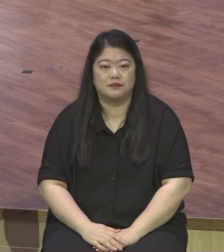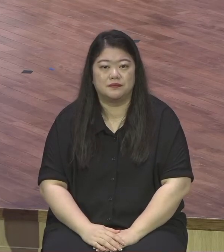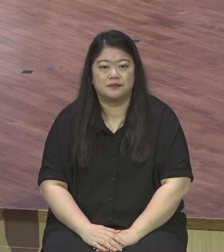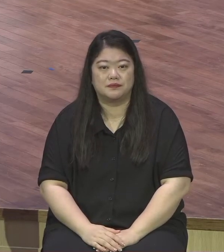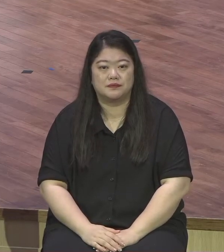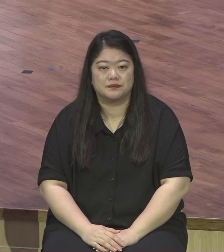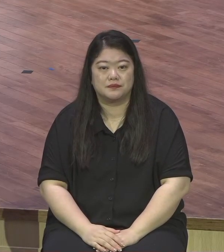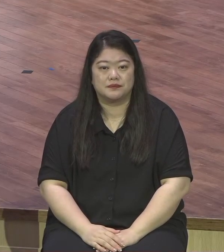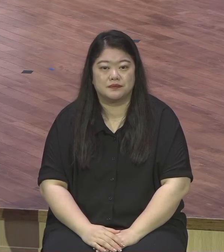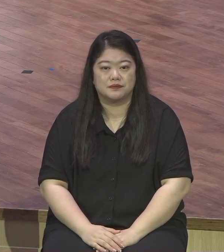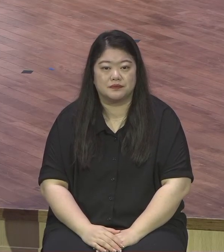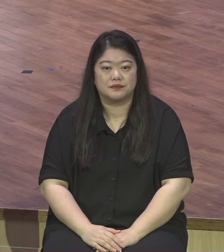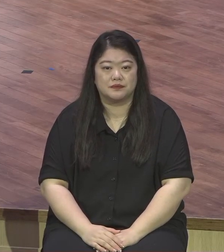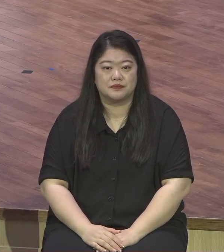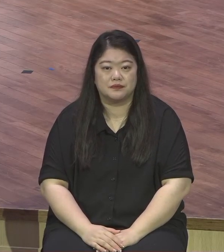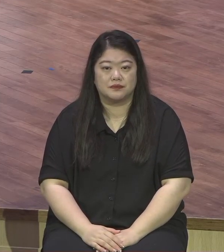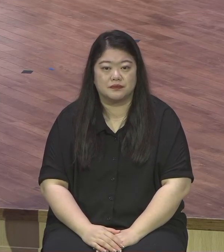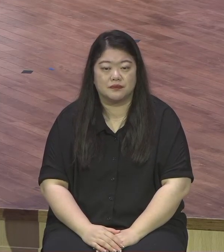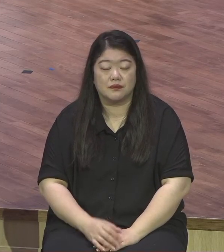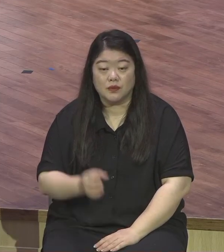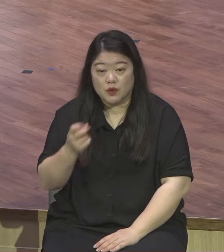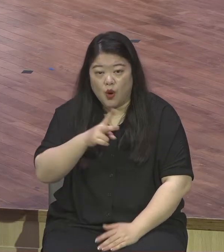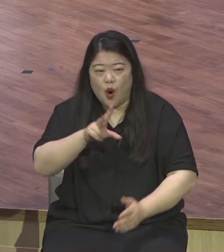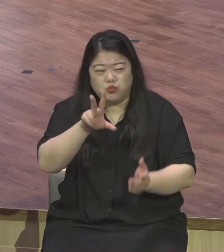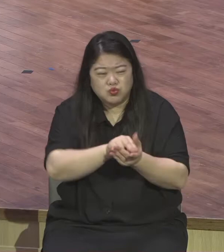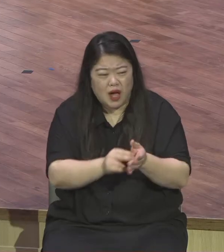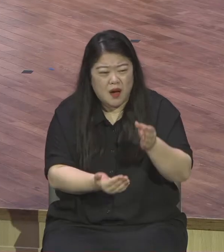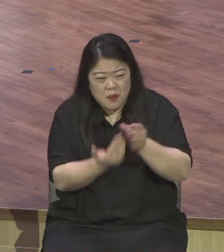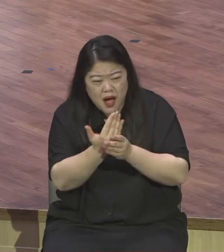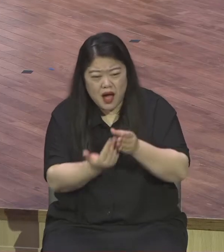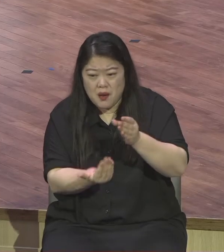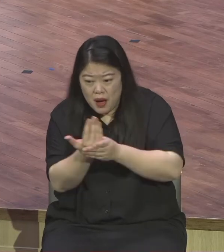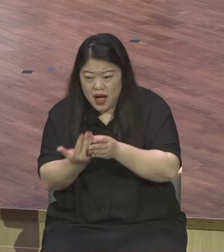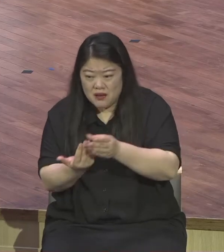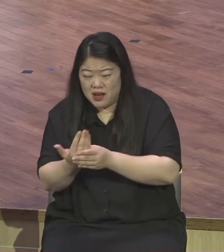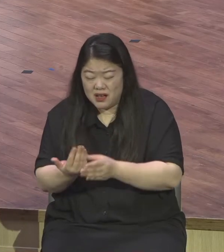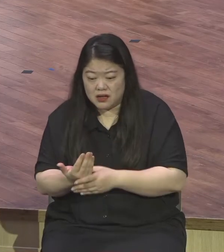시험이 오면 족족 다 자빠지지요 그런 사람이 무슨 시험 이기겠어요